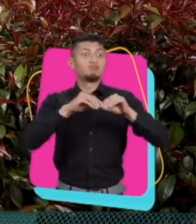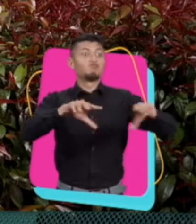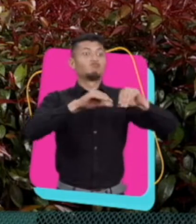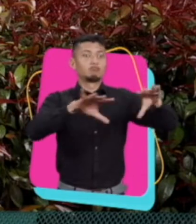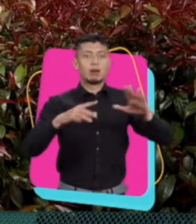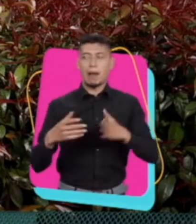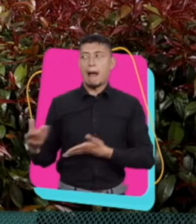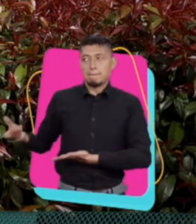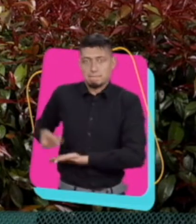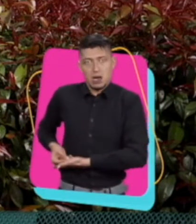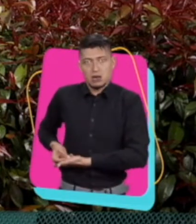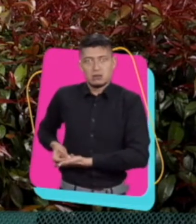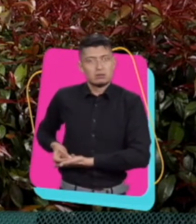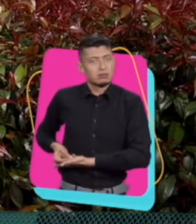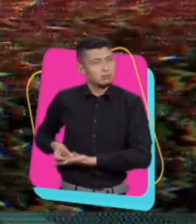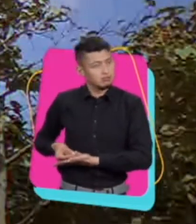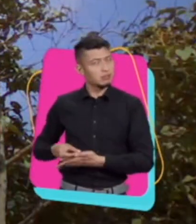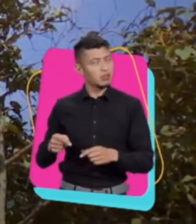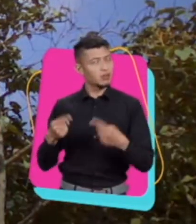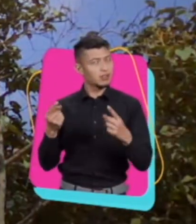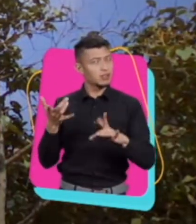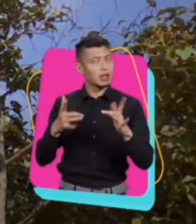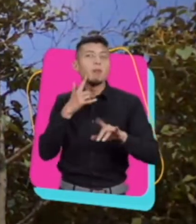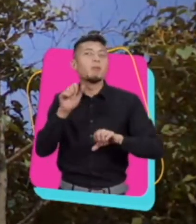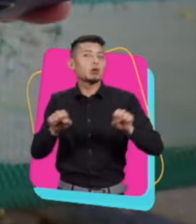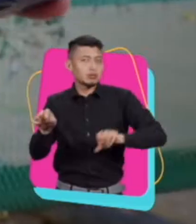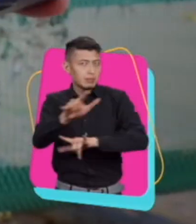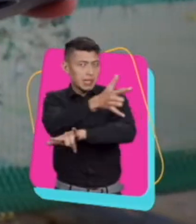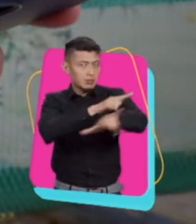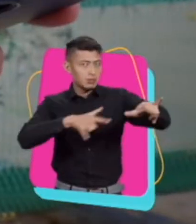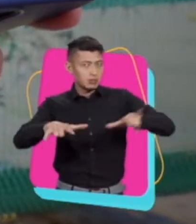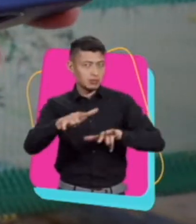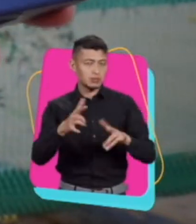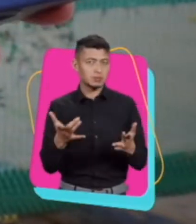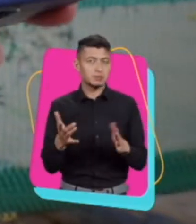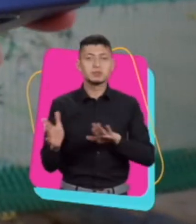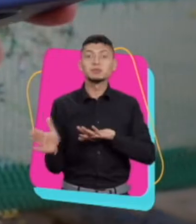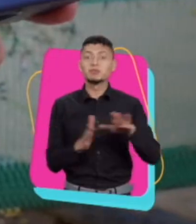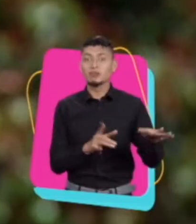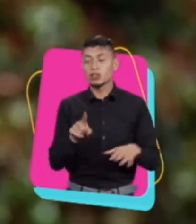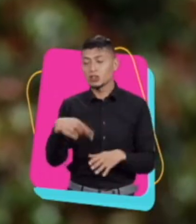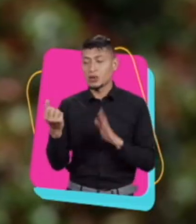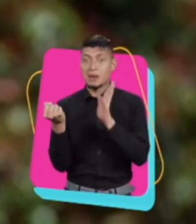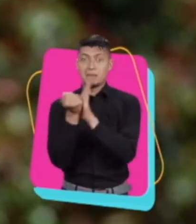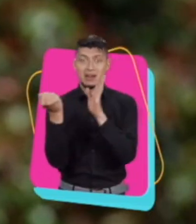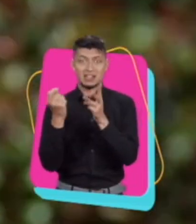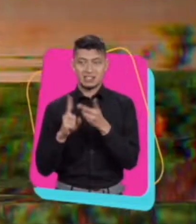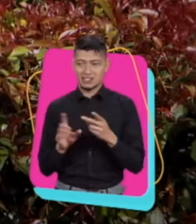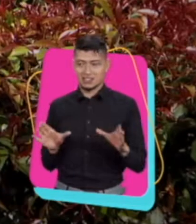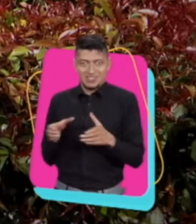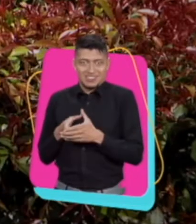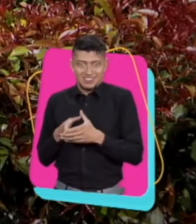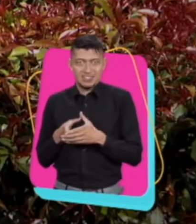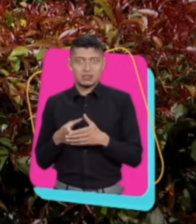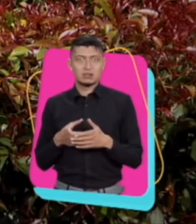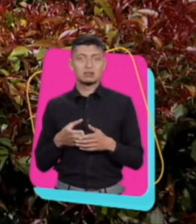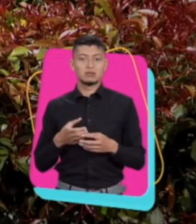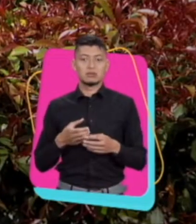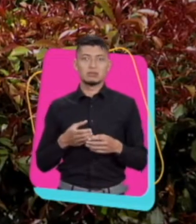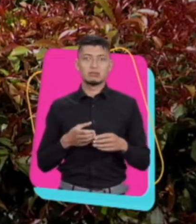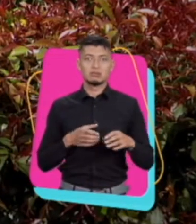porque le están pagando, ahí puede haber un conflicto y puede haber una manipulación. Ahora, hay marcas y agencias que